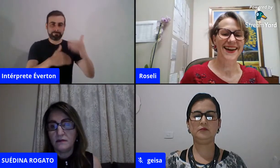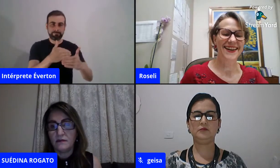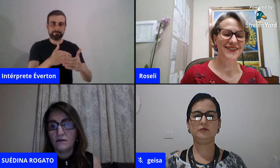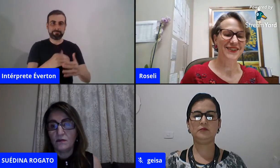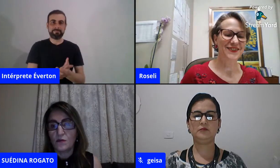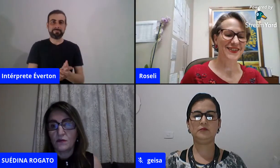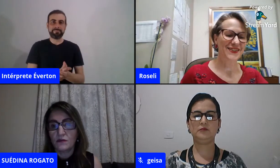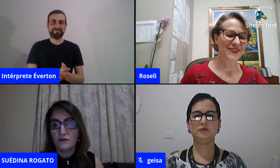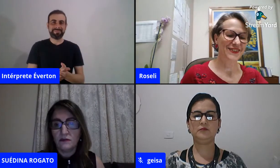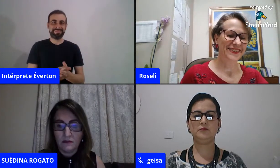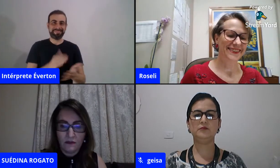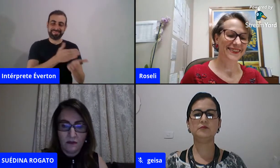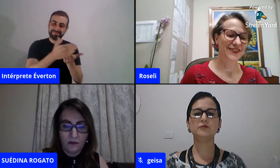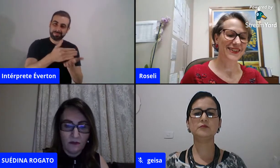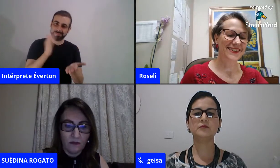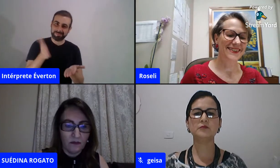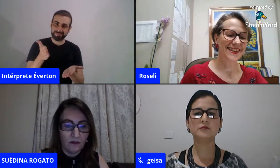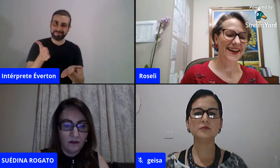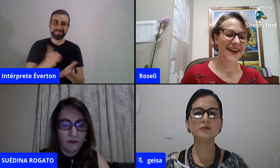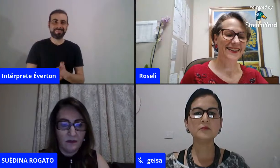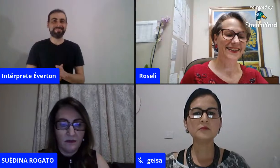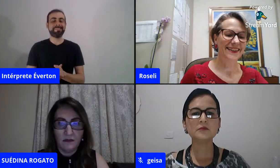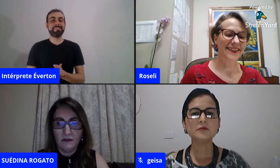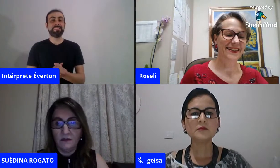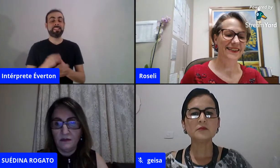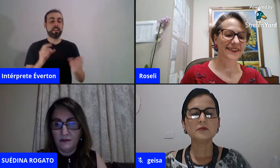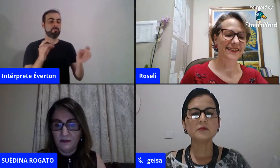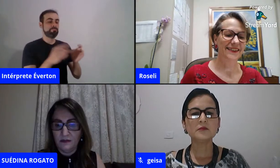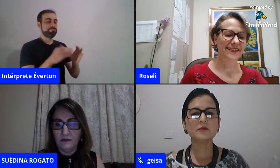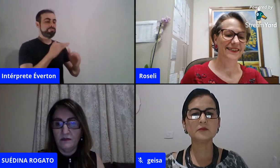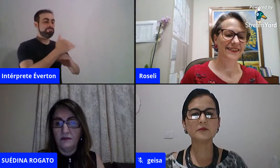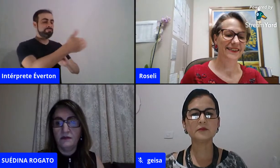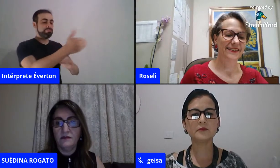Já, já começou. Deixa eu encerrar aqui.